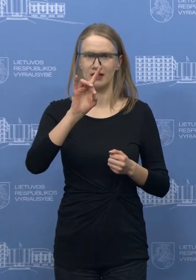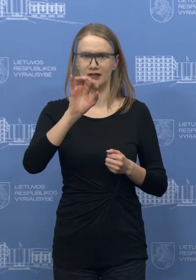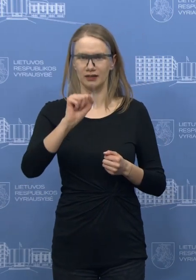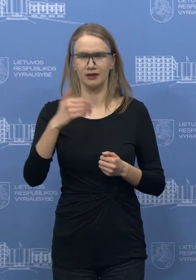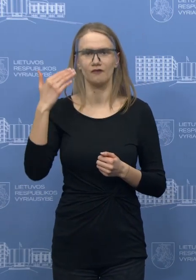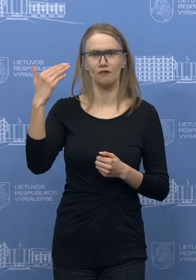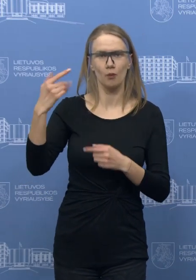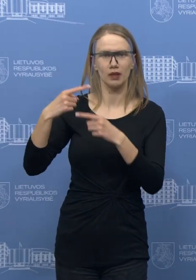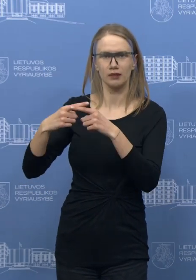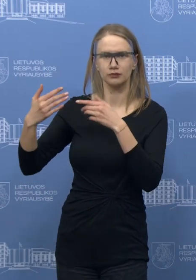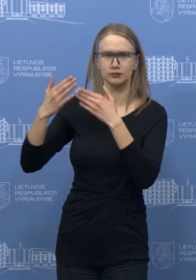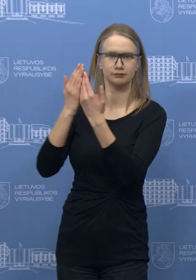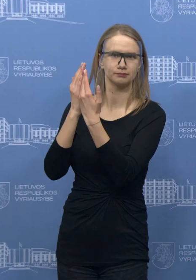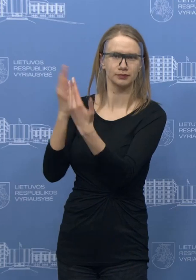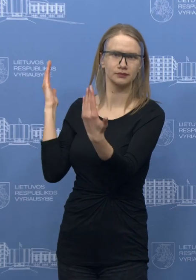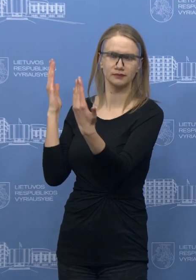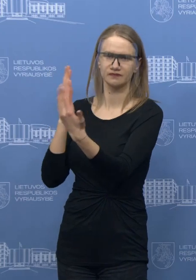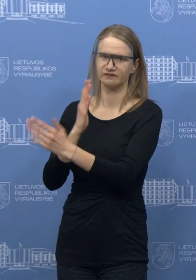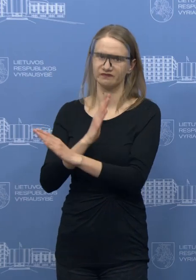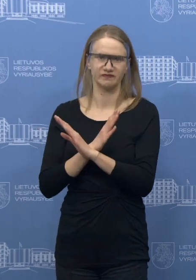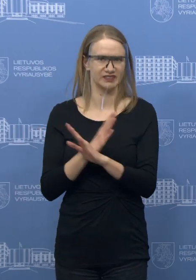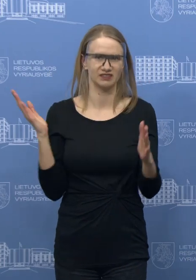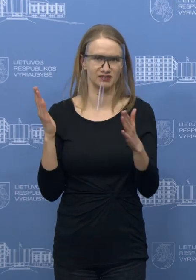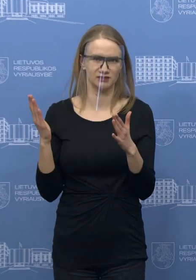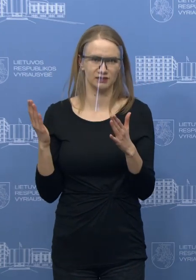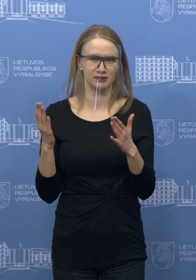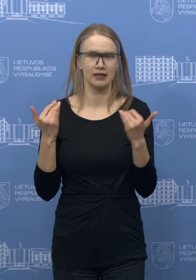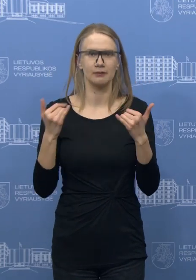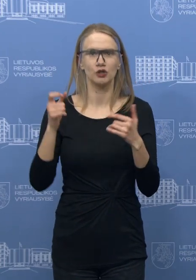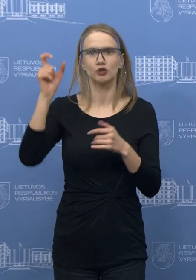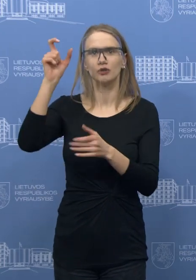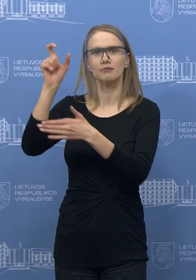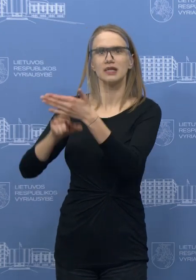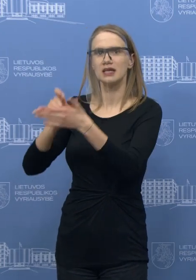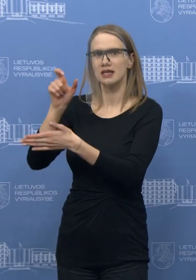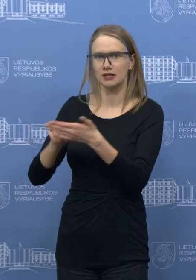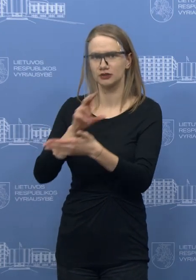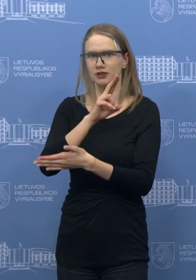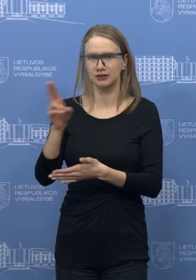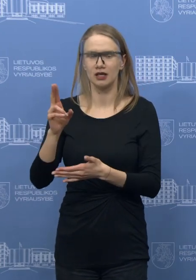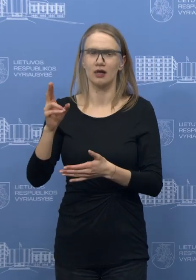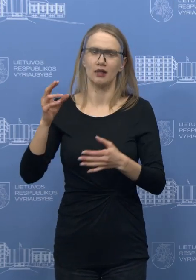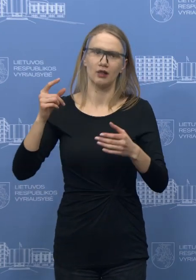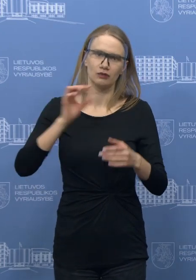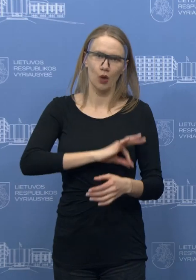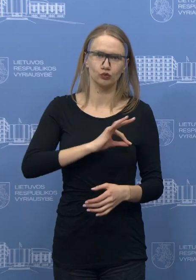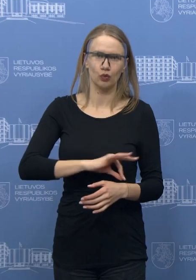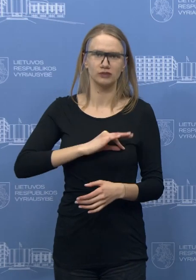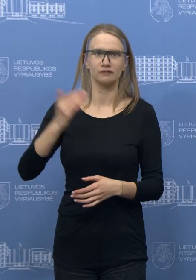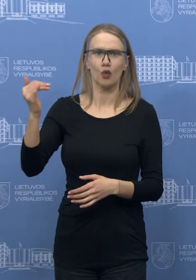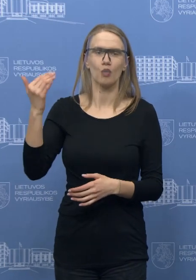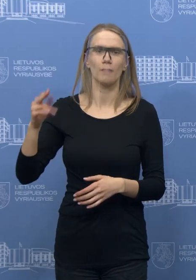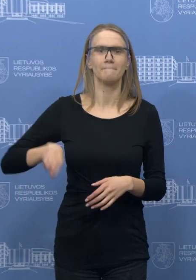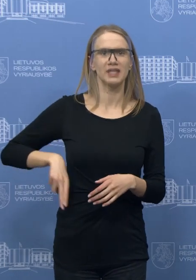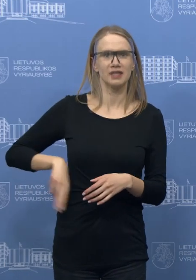valstybės ir prarandant ir galimybę mūsų piliečiams, kurie dar šiandien naudojasi kaip transitinių orovostų, Minsko orovostų, net